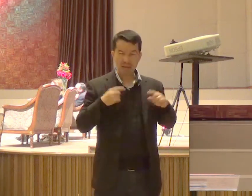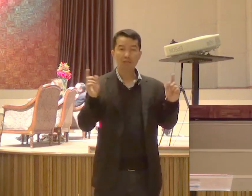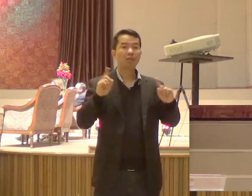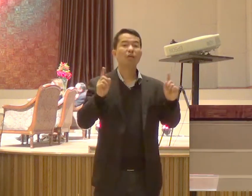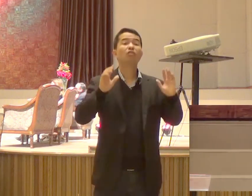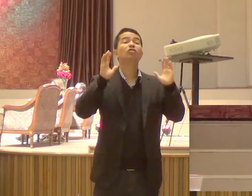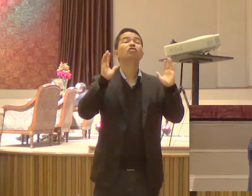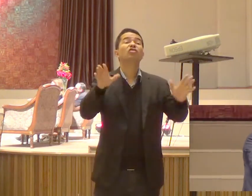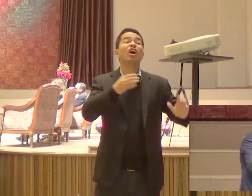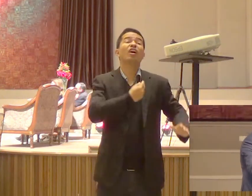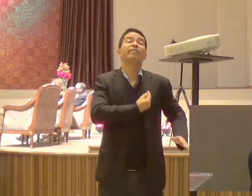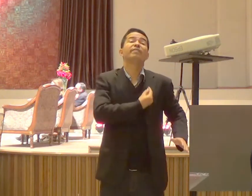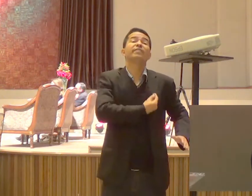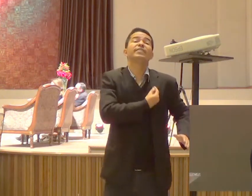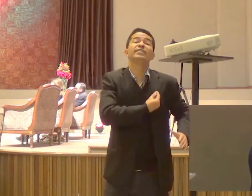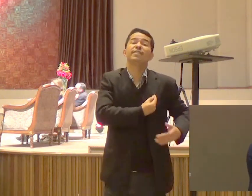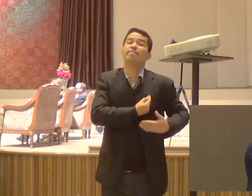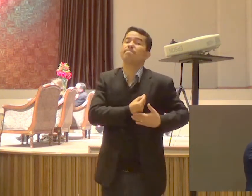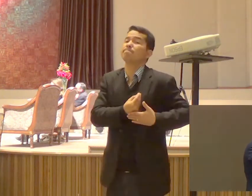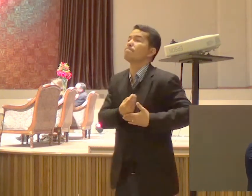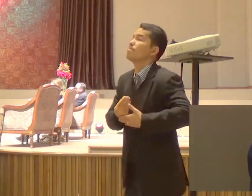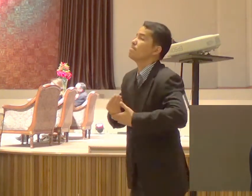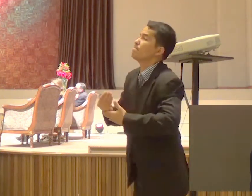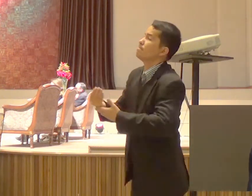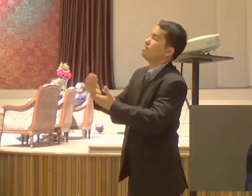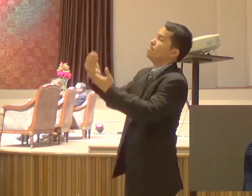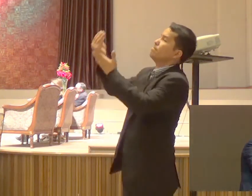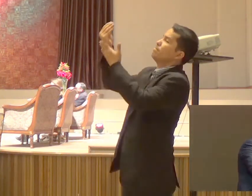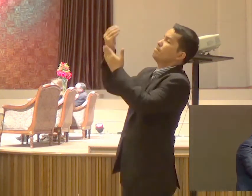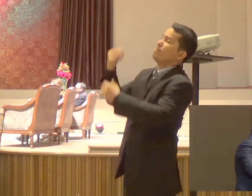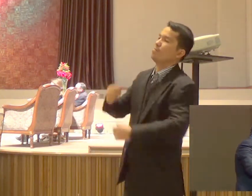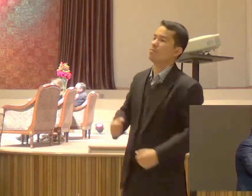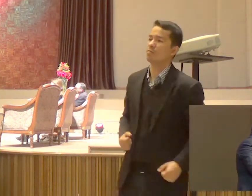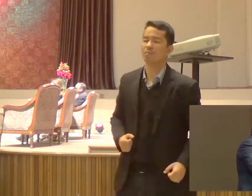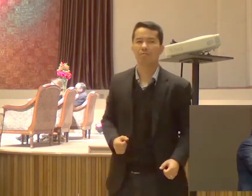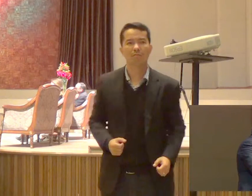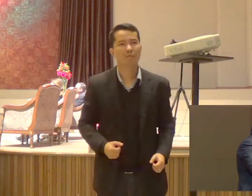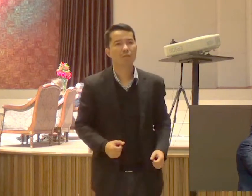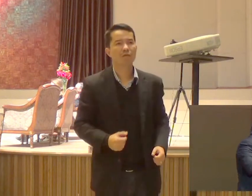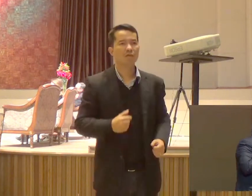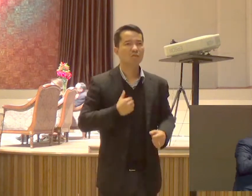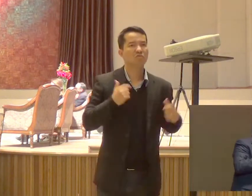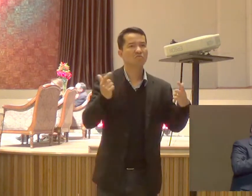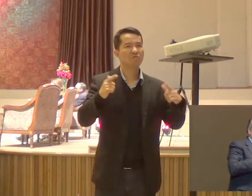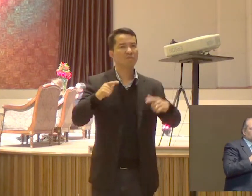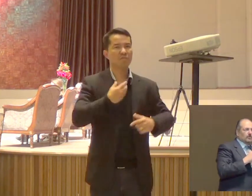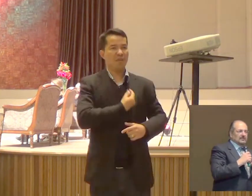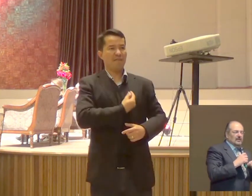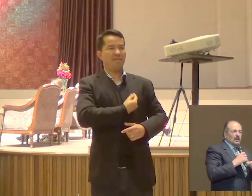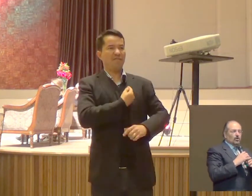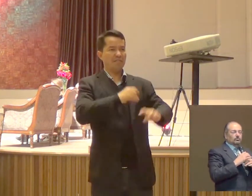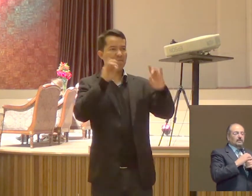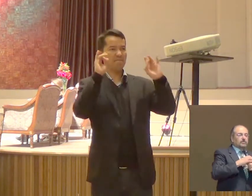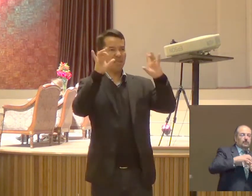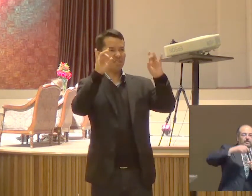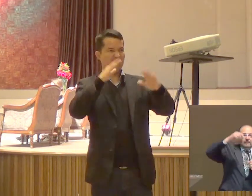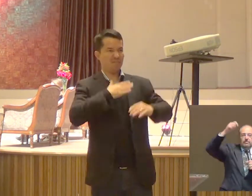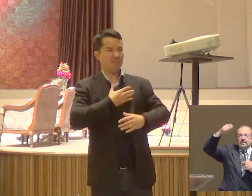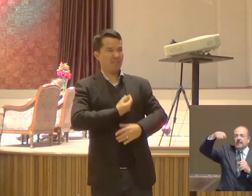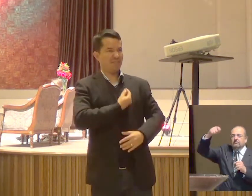Isso é convicção De propósito Eu não tenho A minha vida Por preciosa Contanto que eu termine